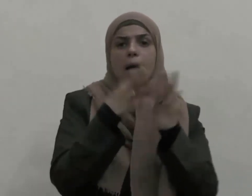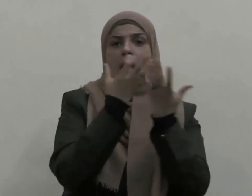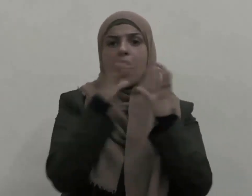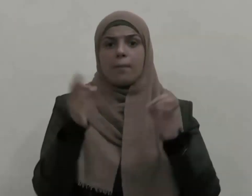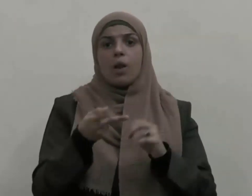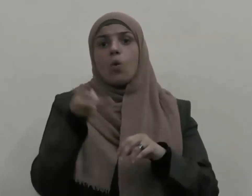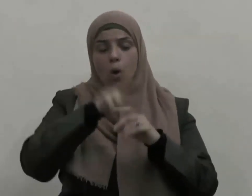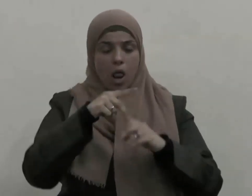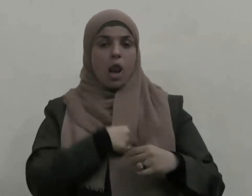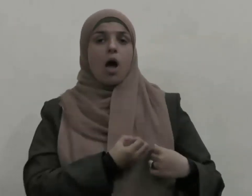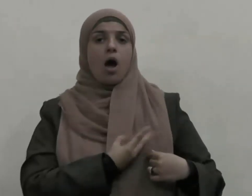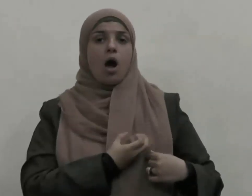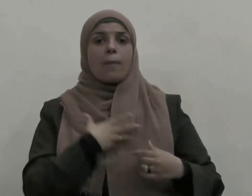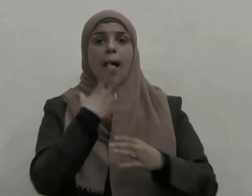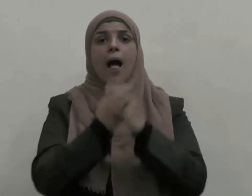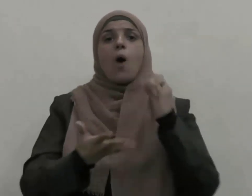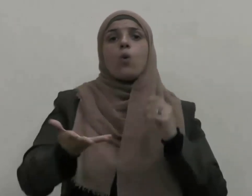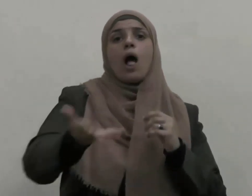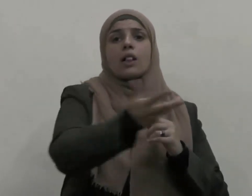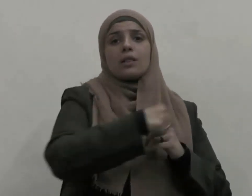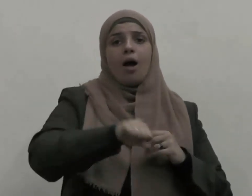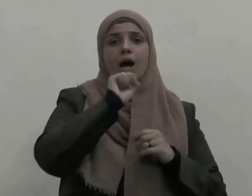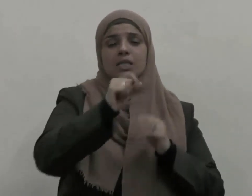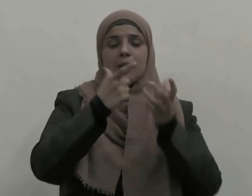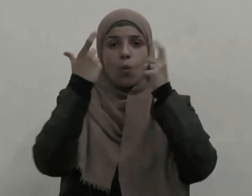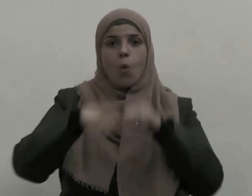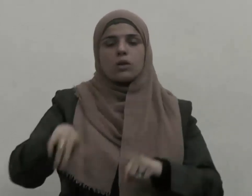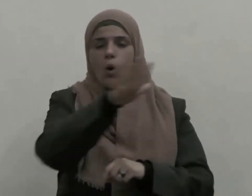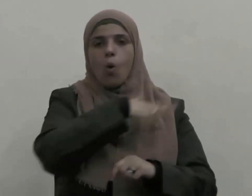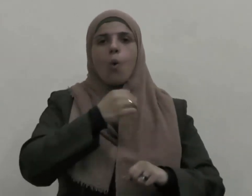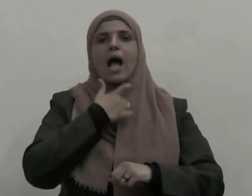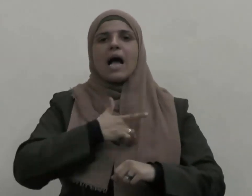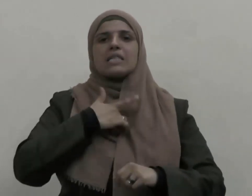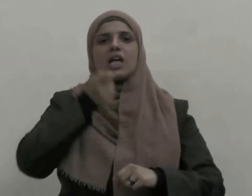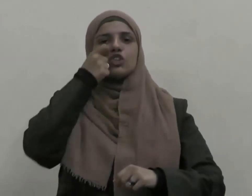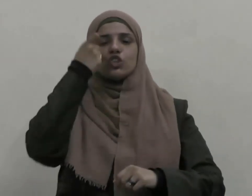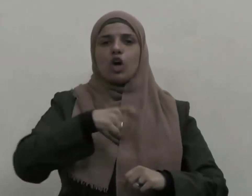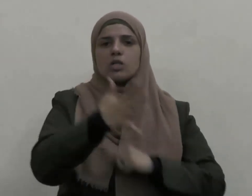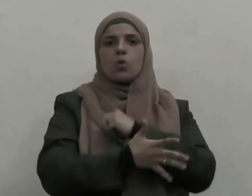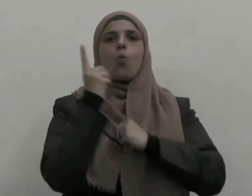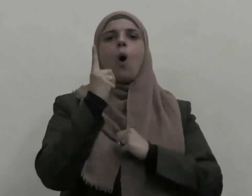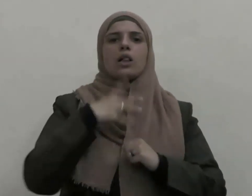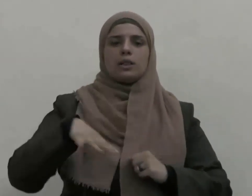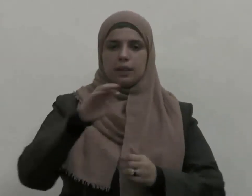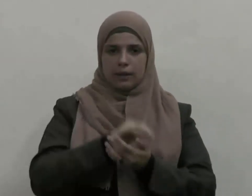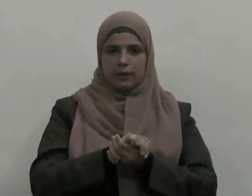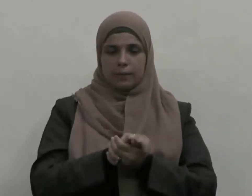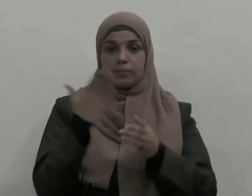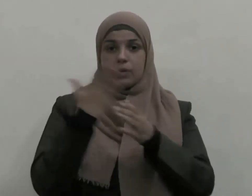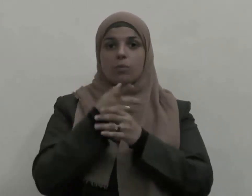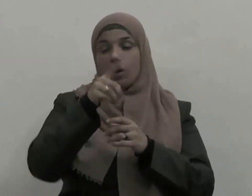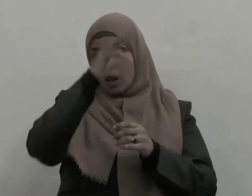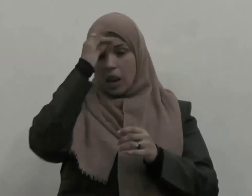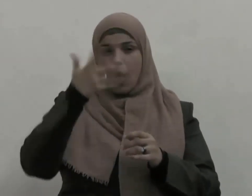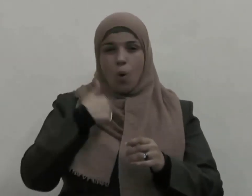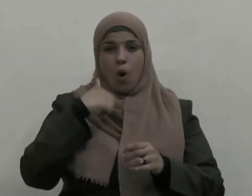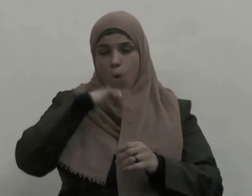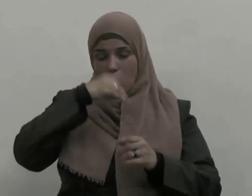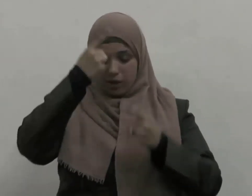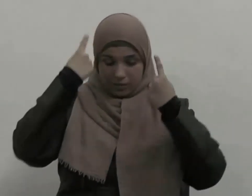الوطن إحساس الجسد الواحد الذي إذا اشتكى منه عضو تداعى له